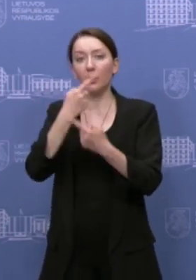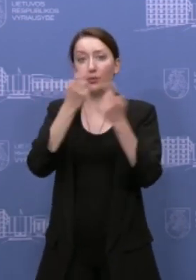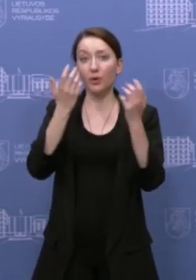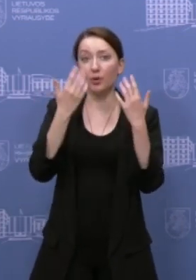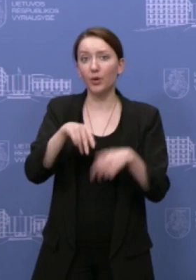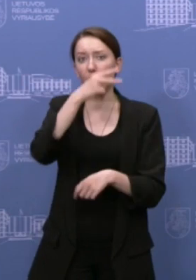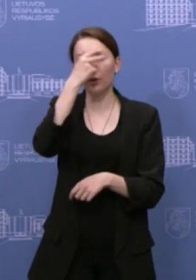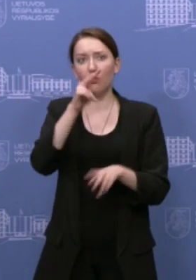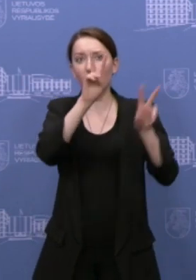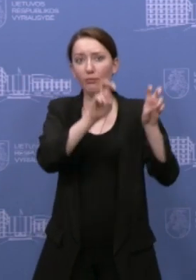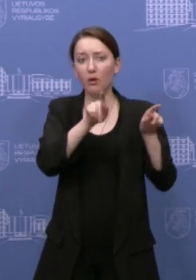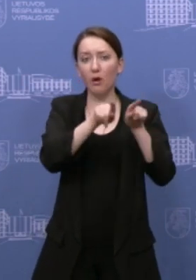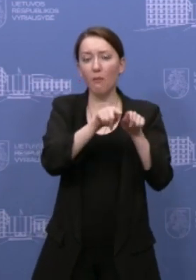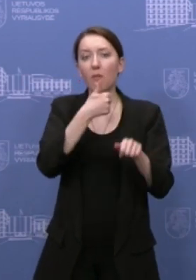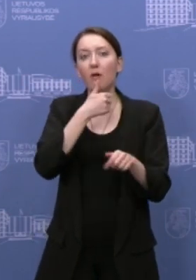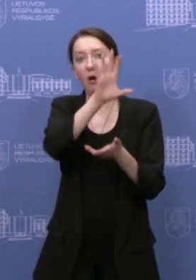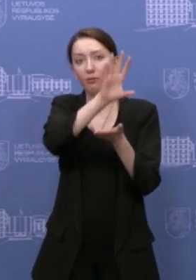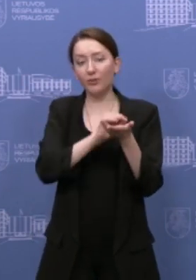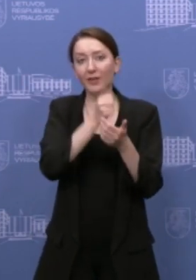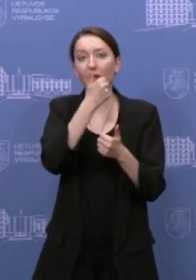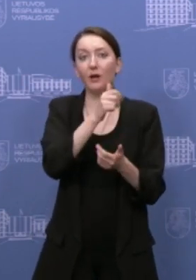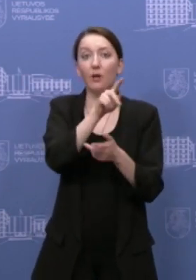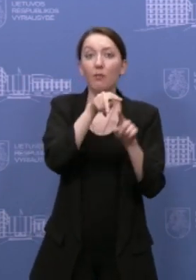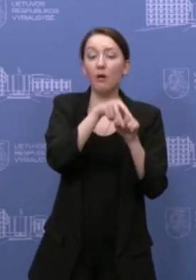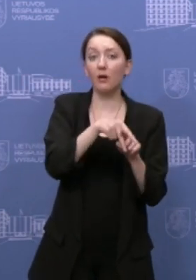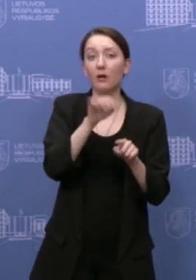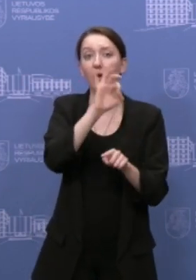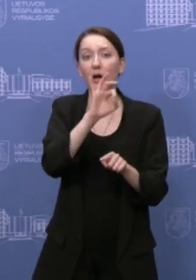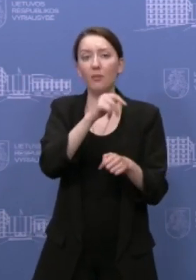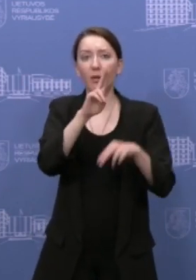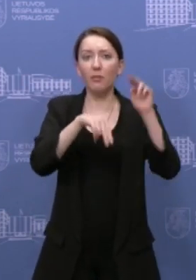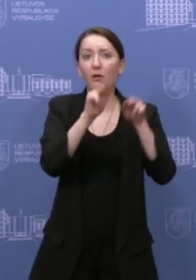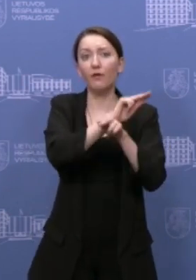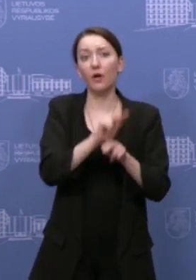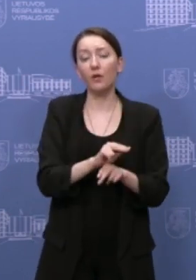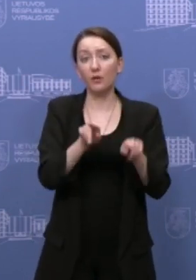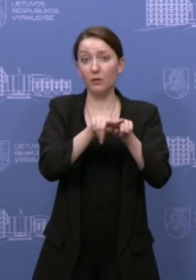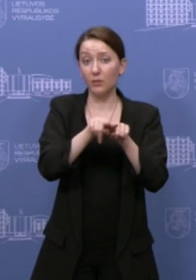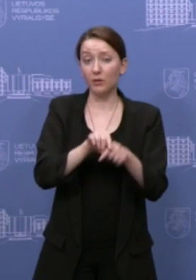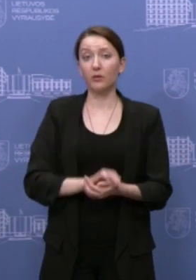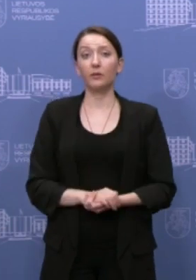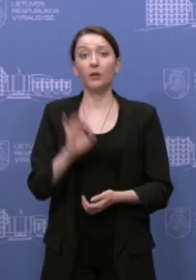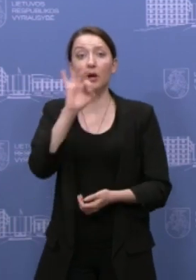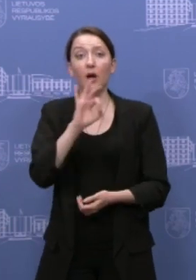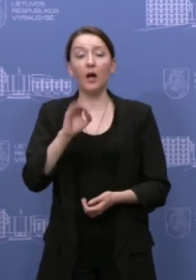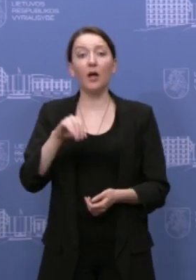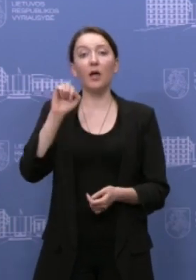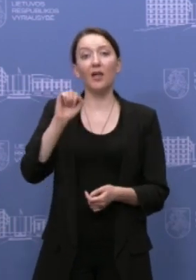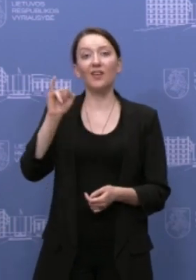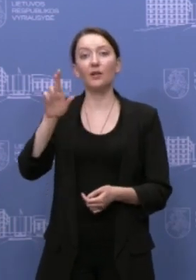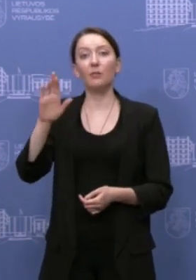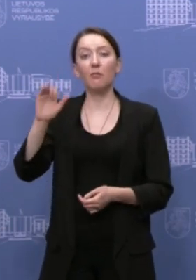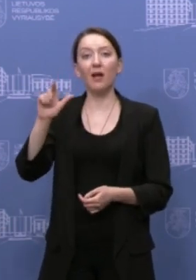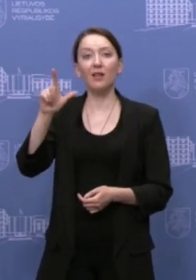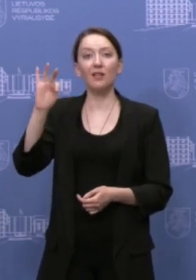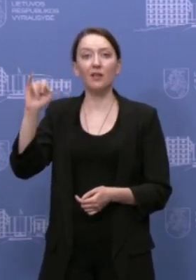vardiant, tai yra kaip sektinas pavyzdys ir gerojų praktiką, kalbant apie pastatų renovaciją. Lygiai taip pat yra apie Real Balticos projektą.